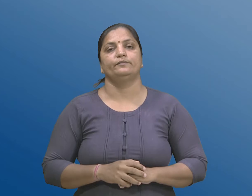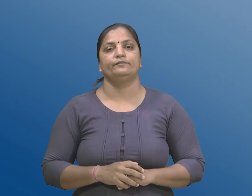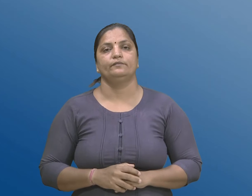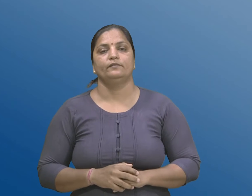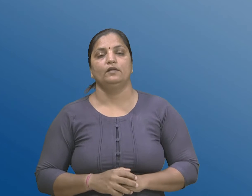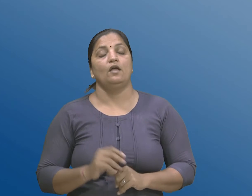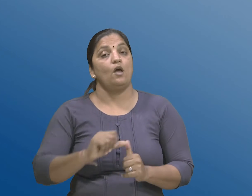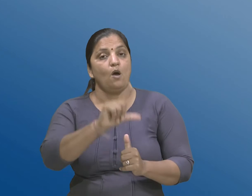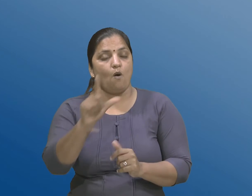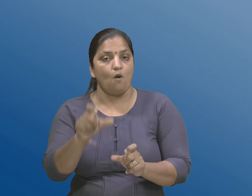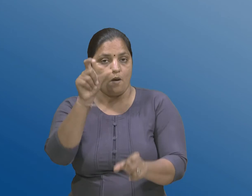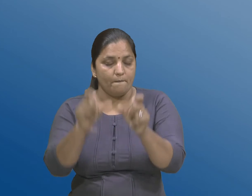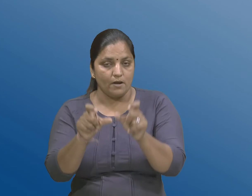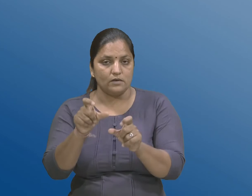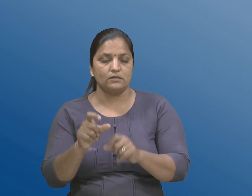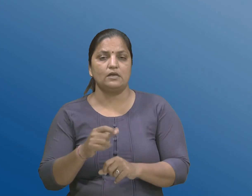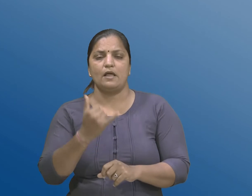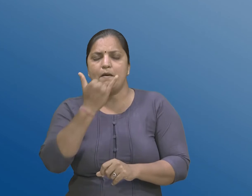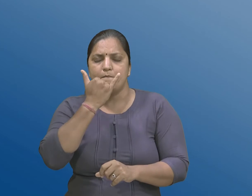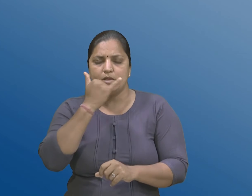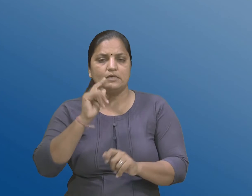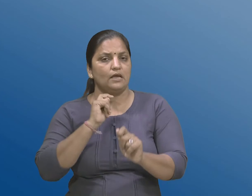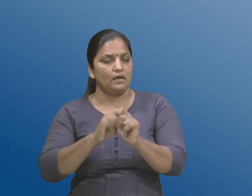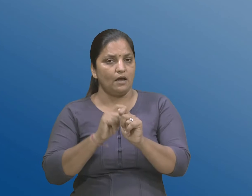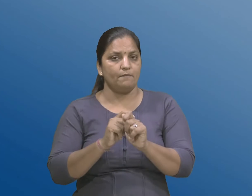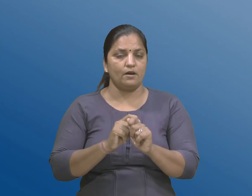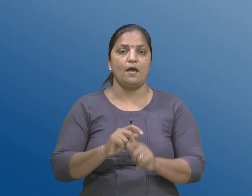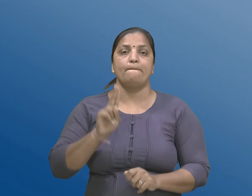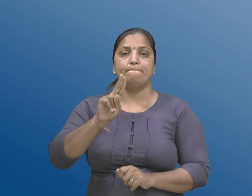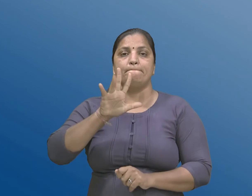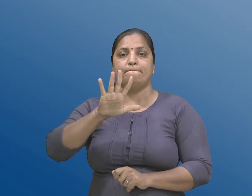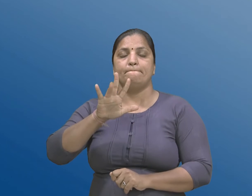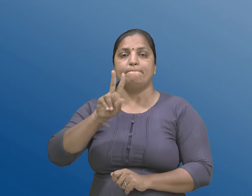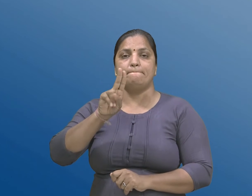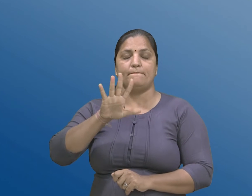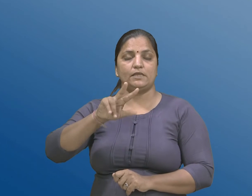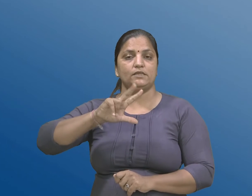दरेक अपरादना संद्रभ मा रुपिया 25,000 सुधी वधी शके चे